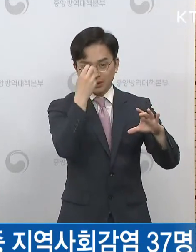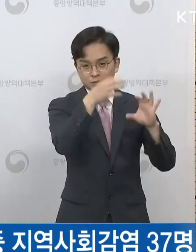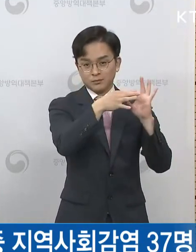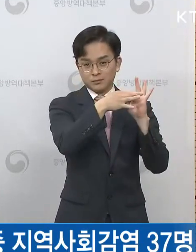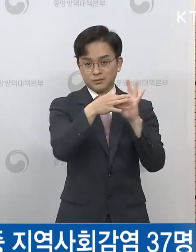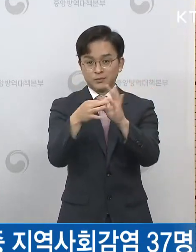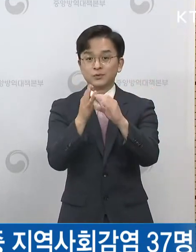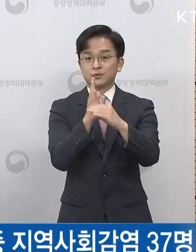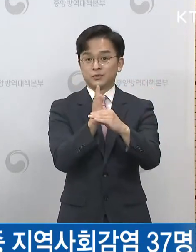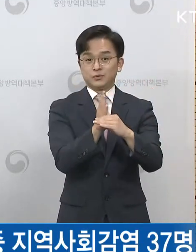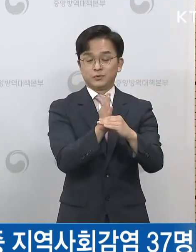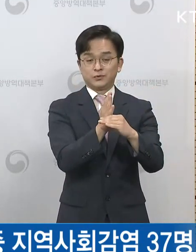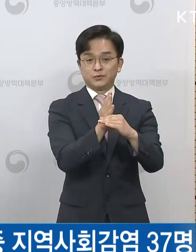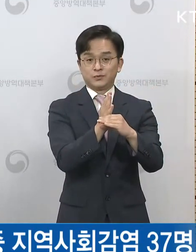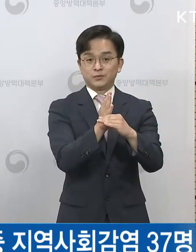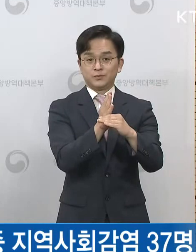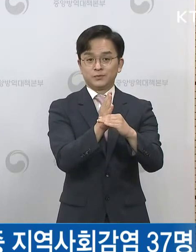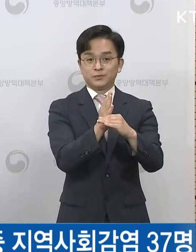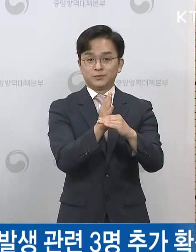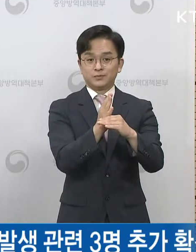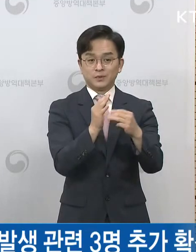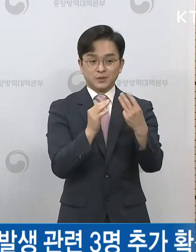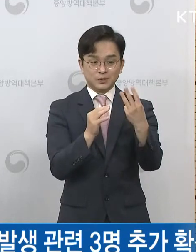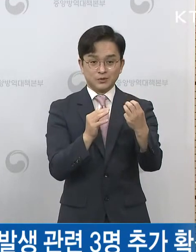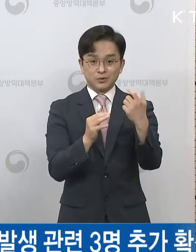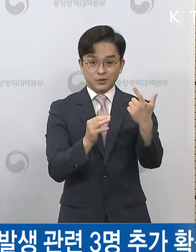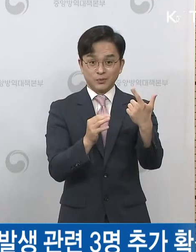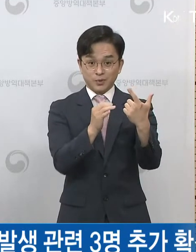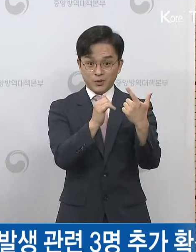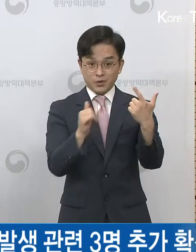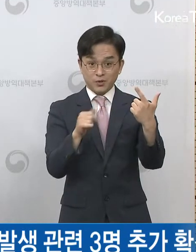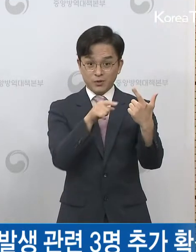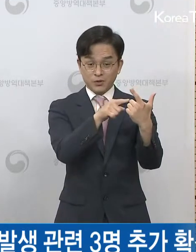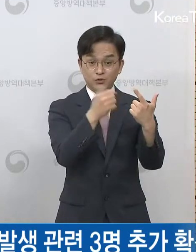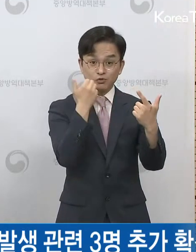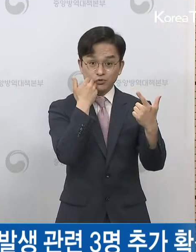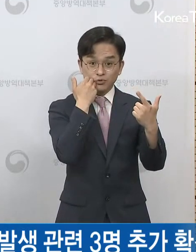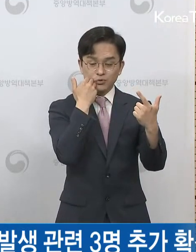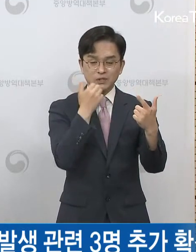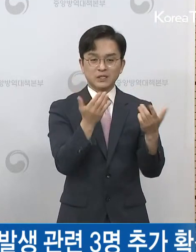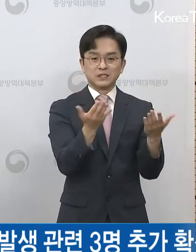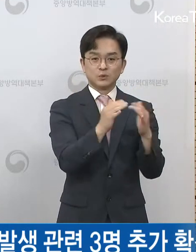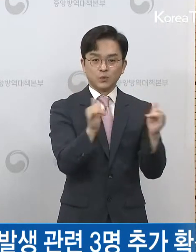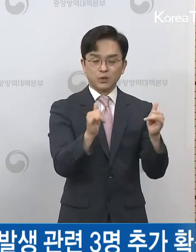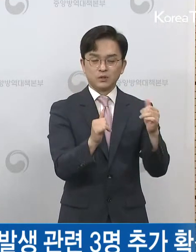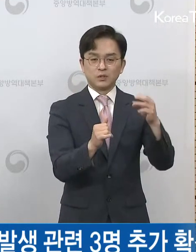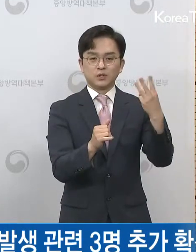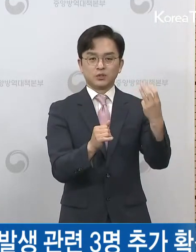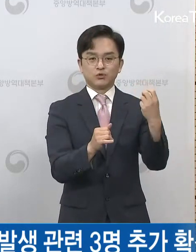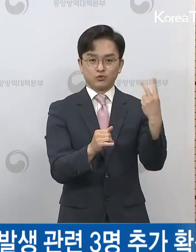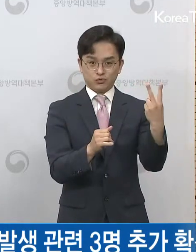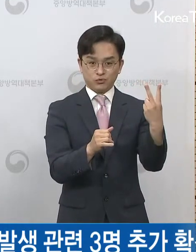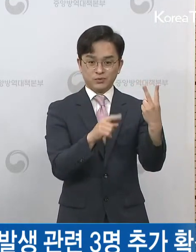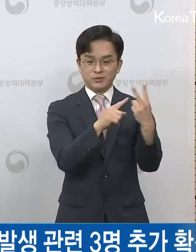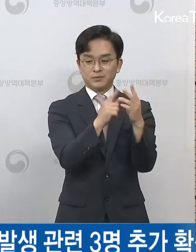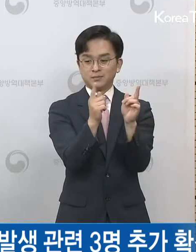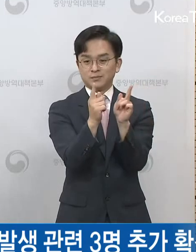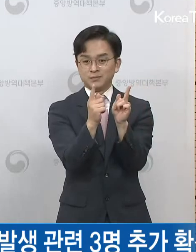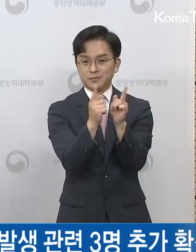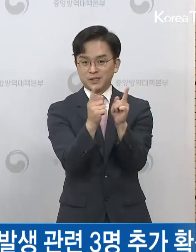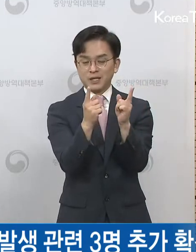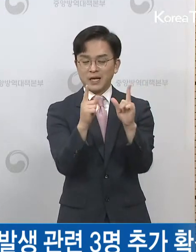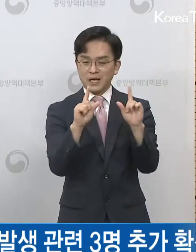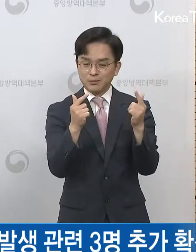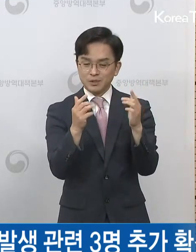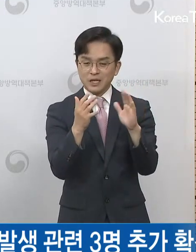확진자 36명의 내용은 물류센터 직원이 32명, 접촉자는 동거